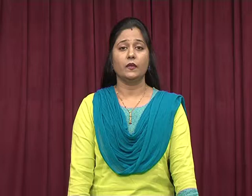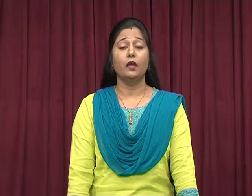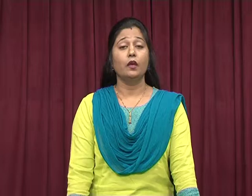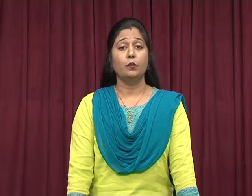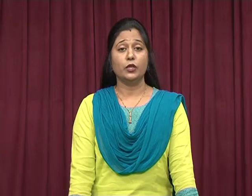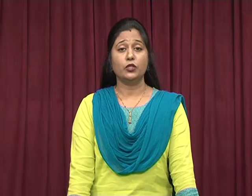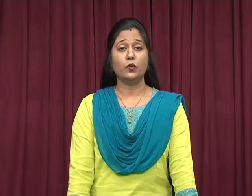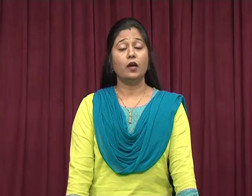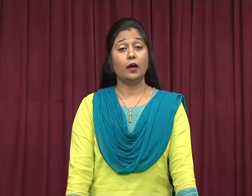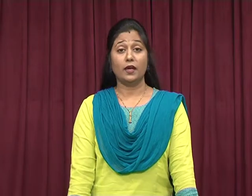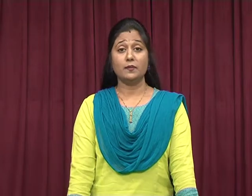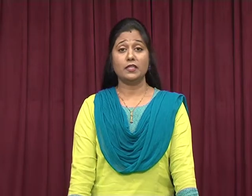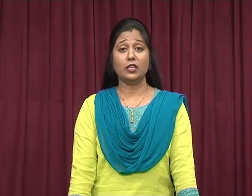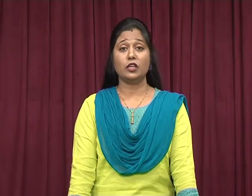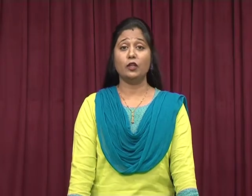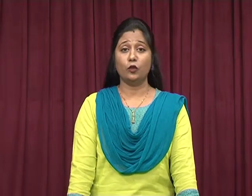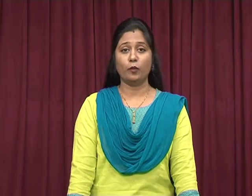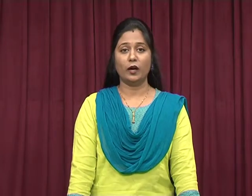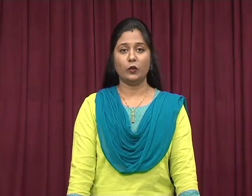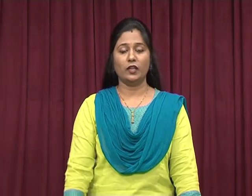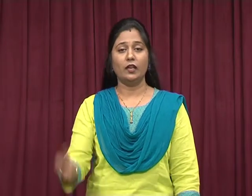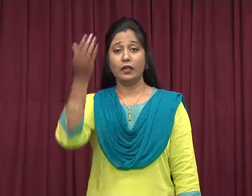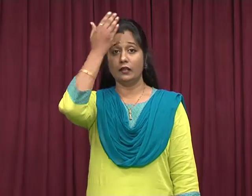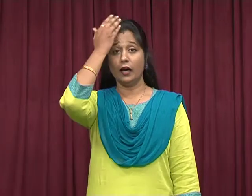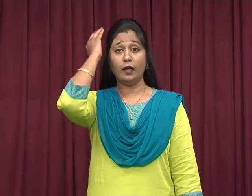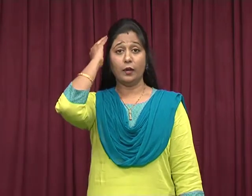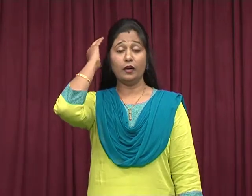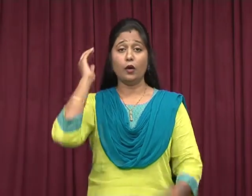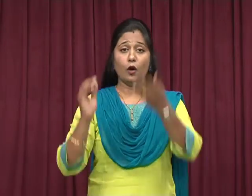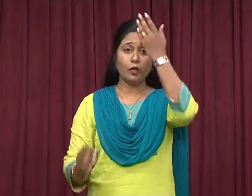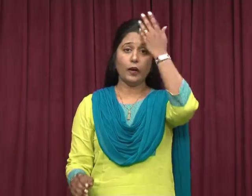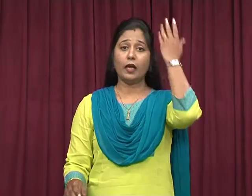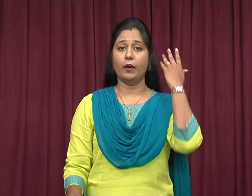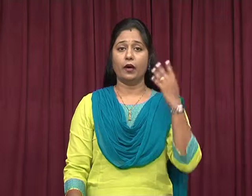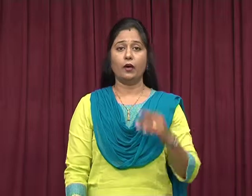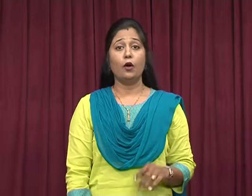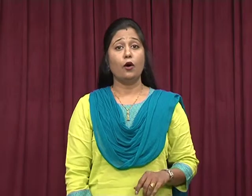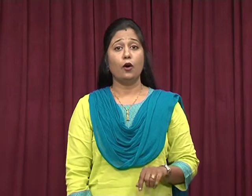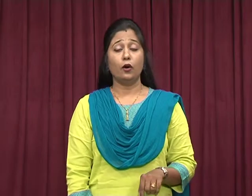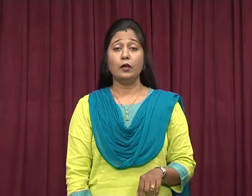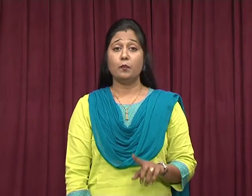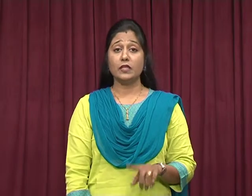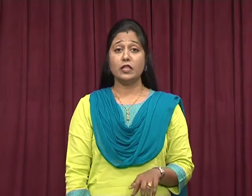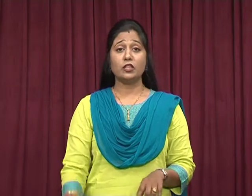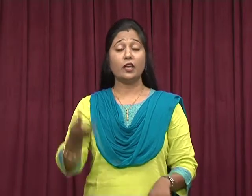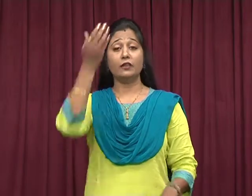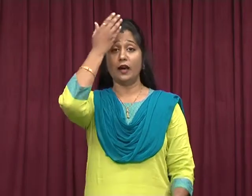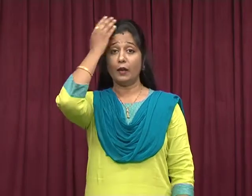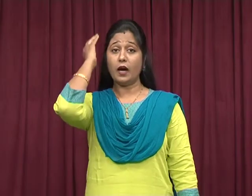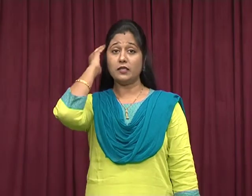बच्चों हमारी मस्तिक्ष के दो भाग होते हैं दाया भाग और बाया भाग और मस्तिक्ष के दाय भाग